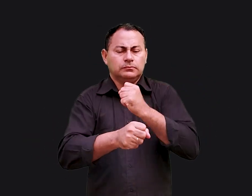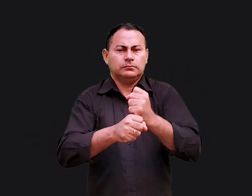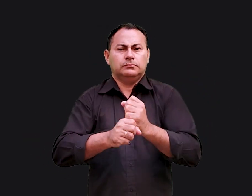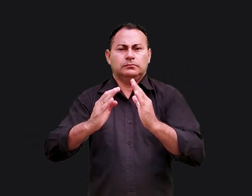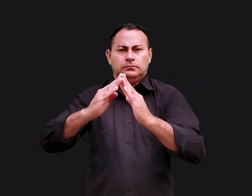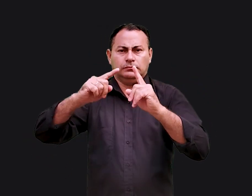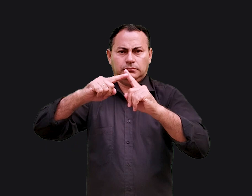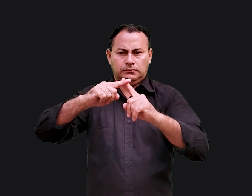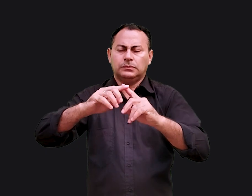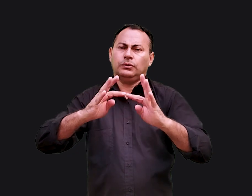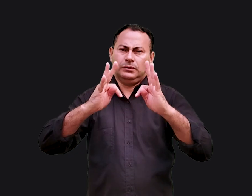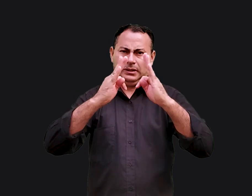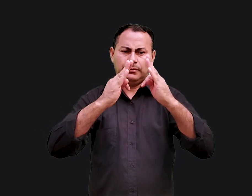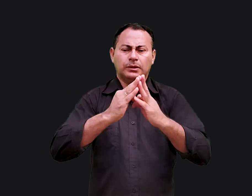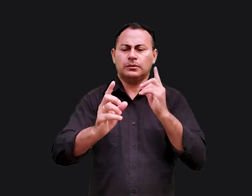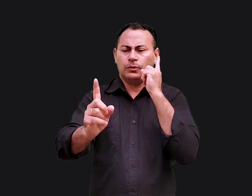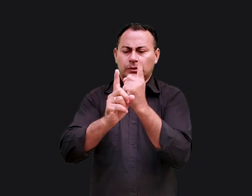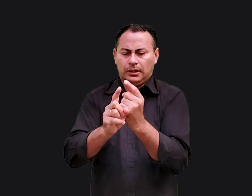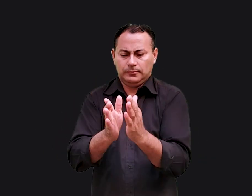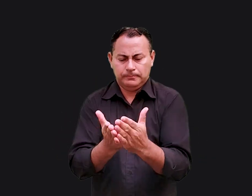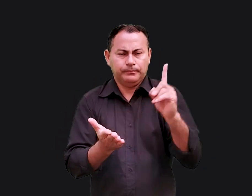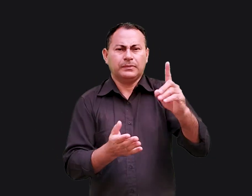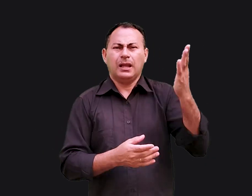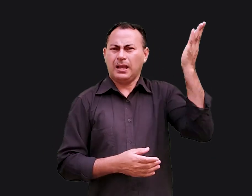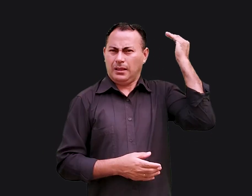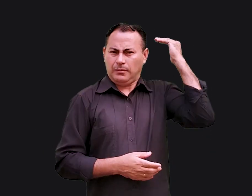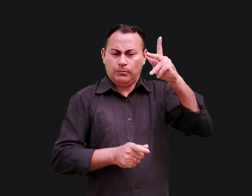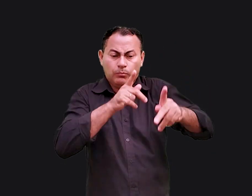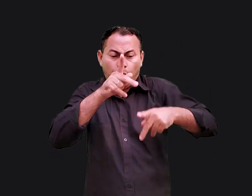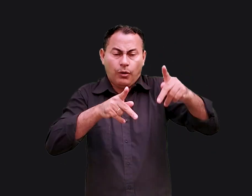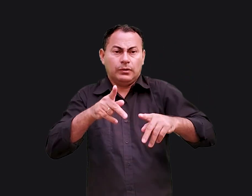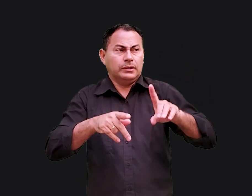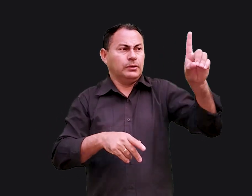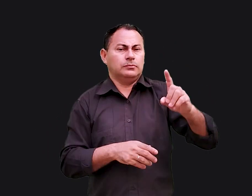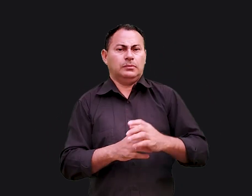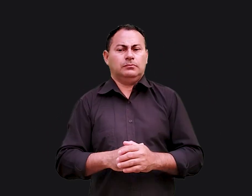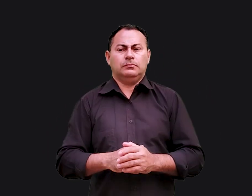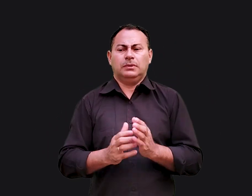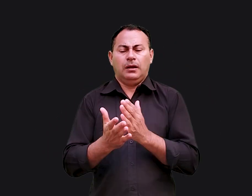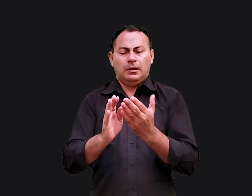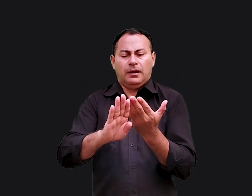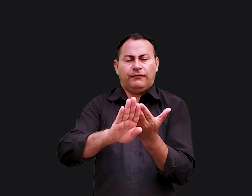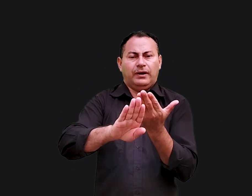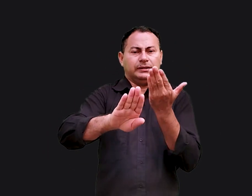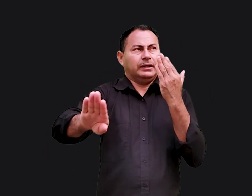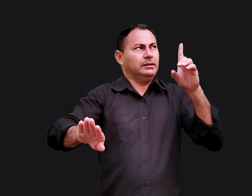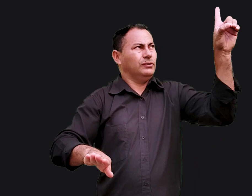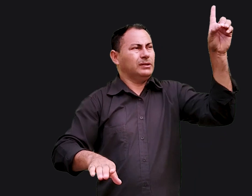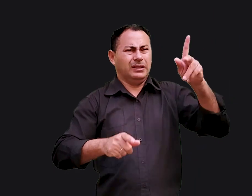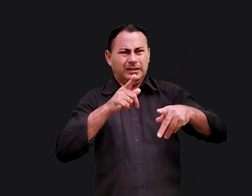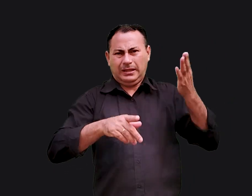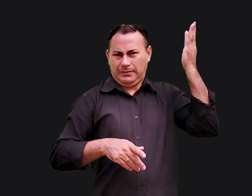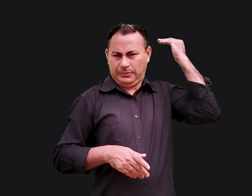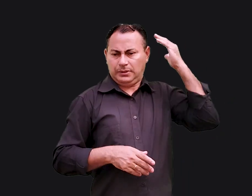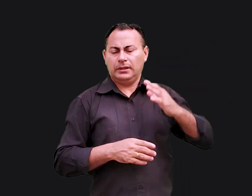templo reencontraram as Escrituras. Naquele tempo, povo de Deus era apóstata e estava afastado de Deus.